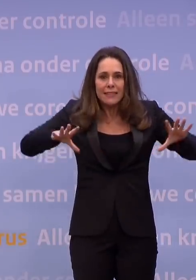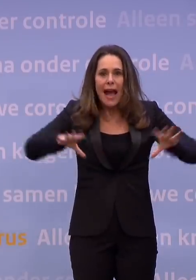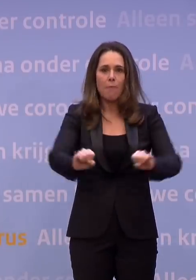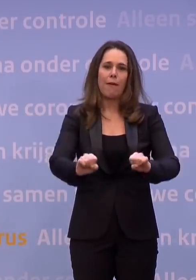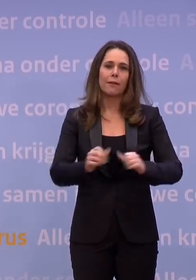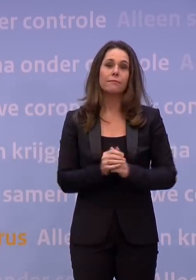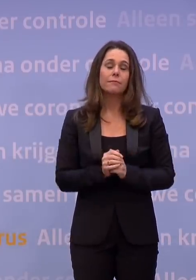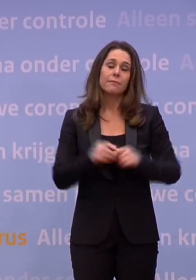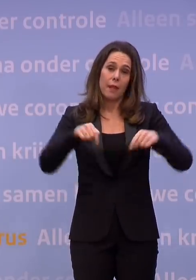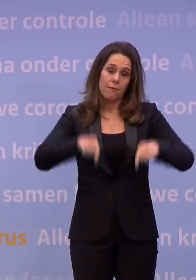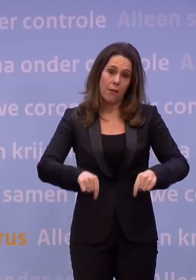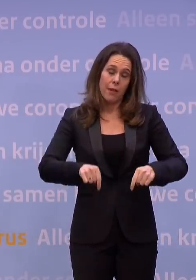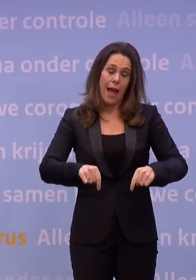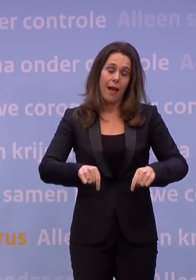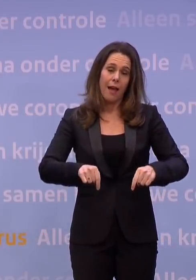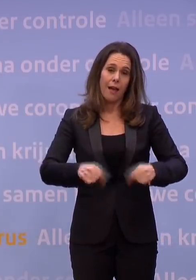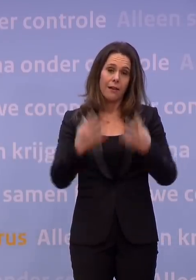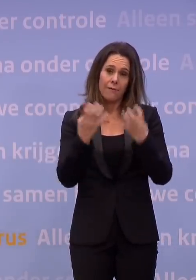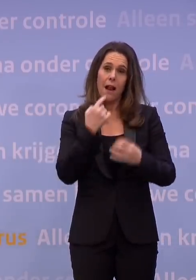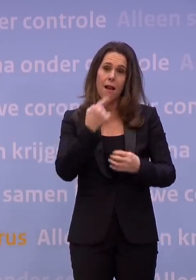En dat is echt de boodschap die ik vandaag wil onderstrepen.